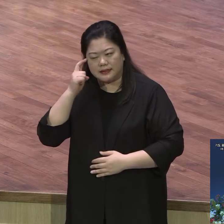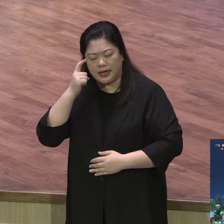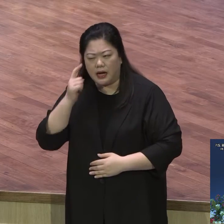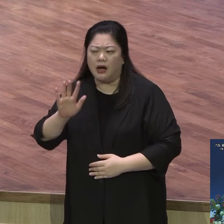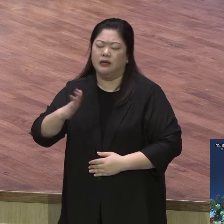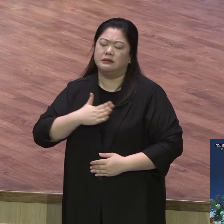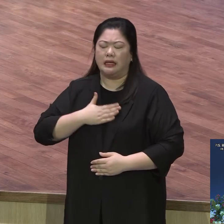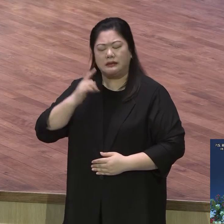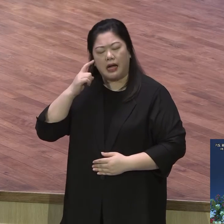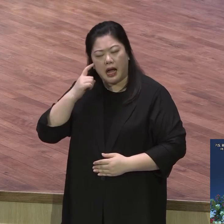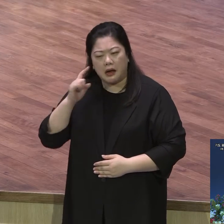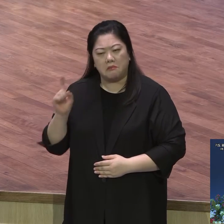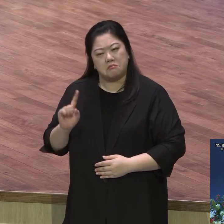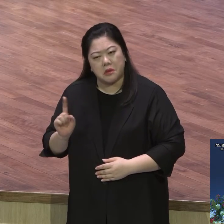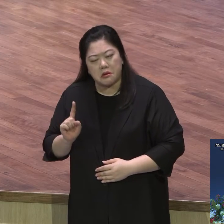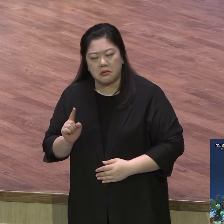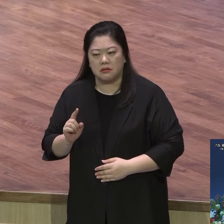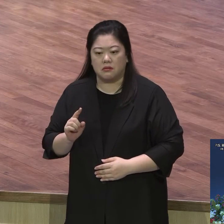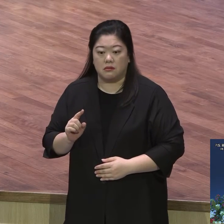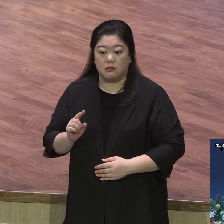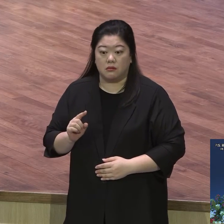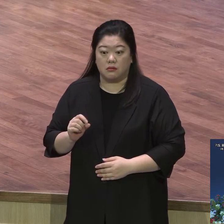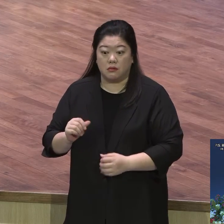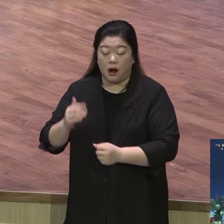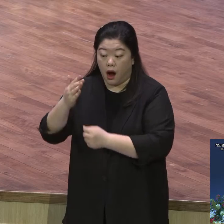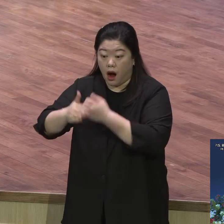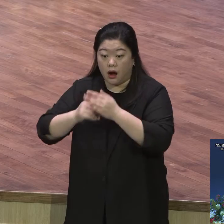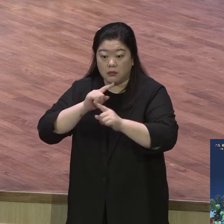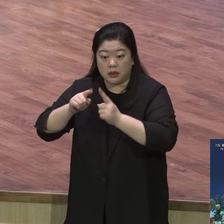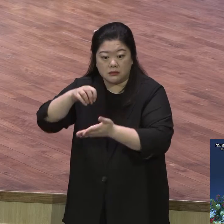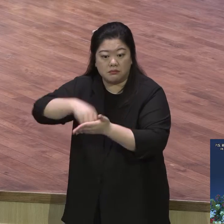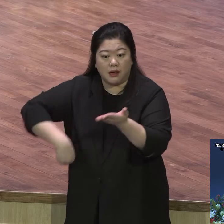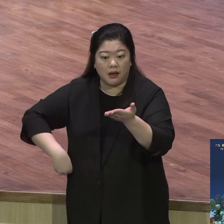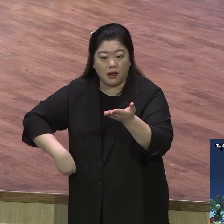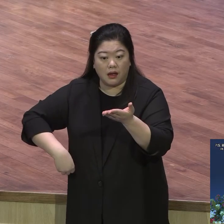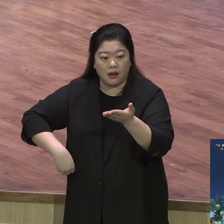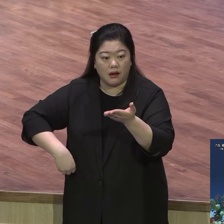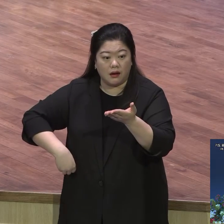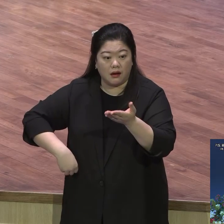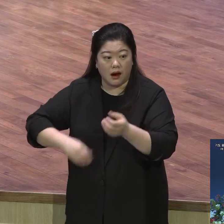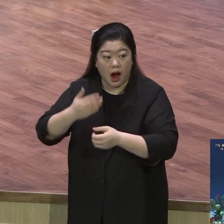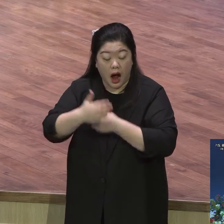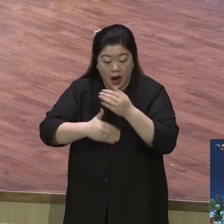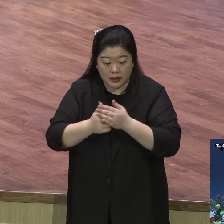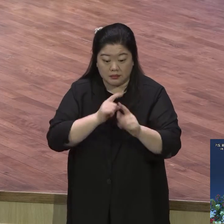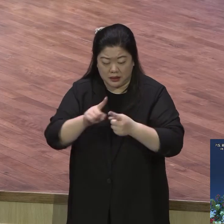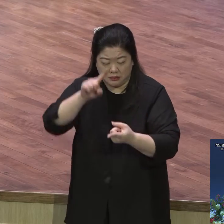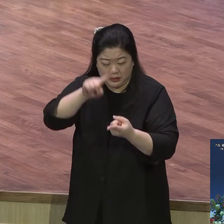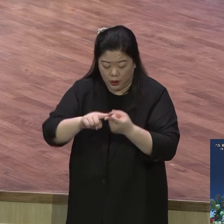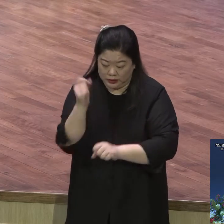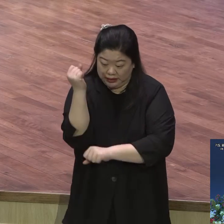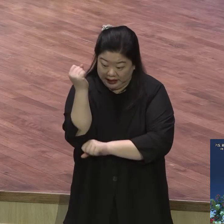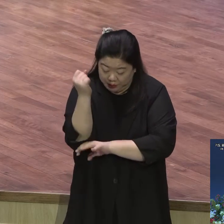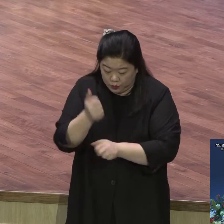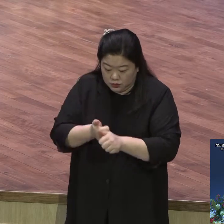말만 합니다. 하나님의 말씀이 없으니까 하나님의 말씀이 없으니까 자기 말 해야 될 거 아니요. 하나님의 말씀 있는 사람 자기말 안 합니다.